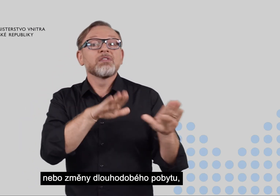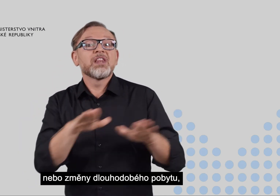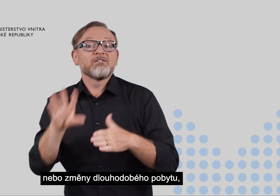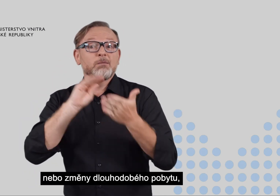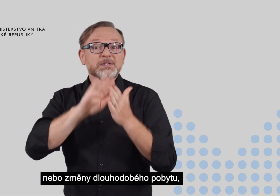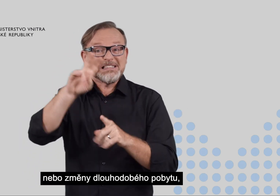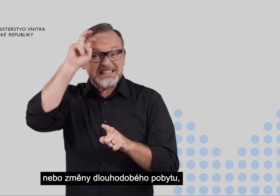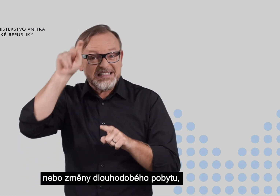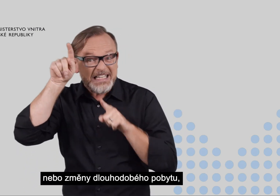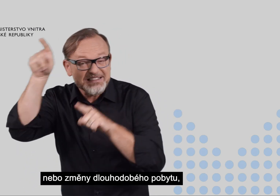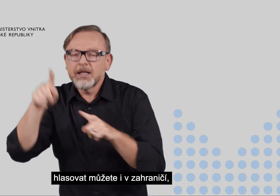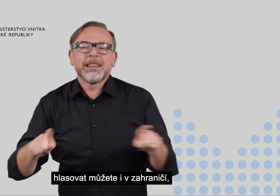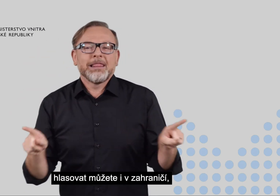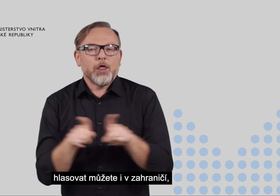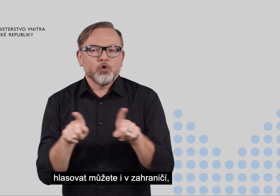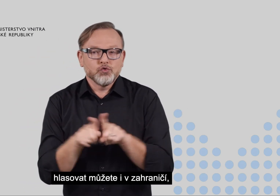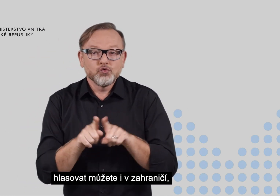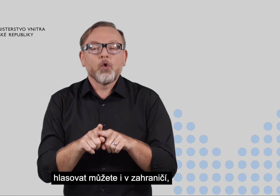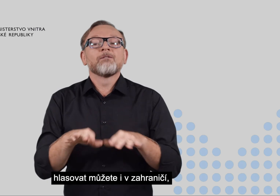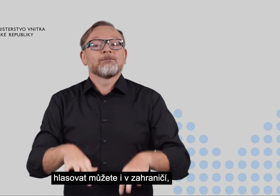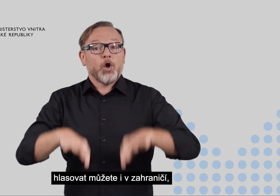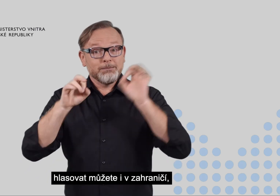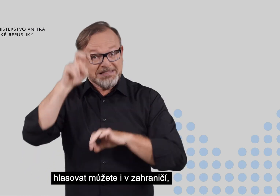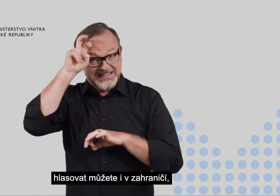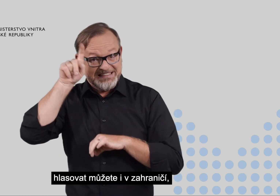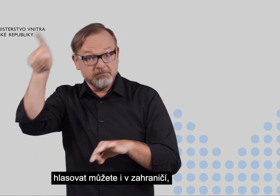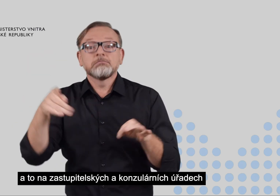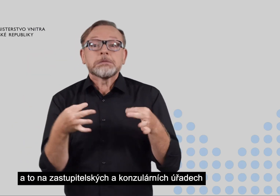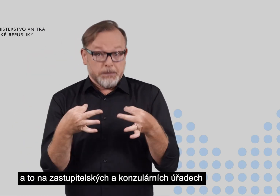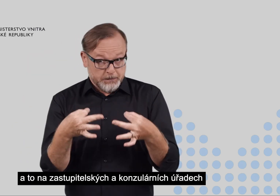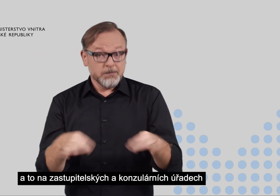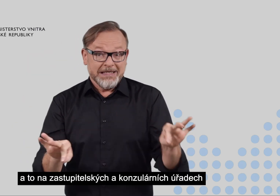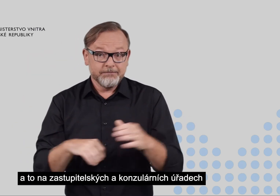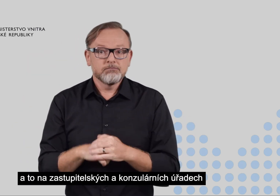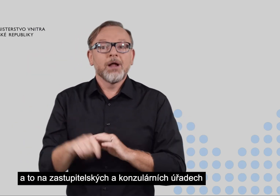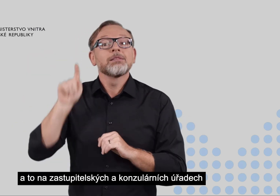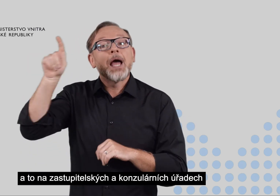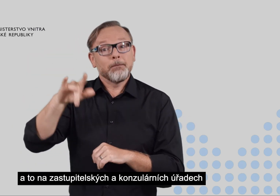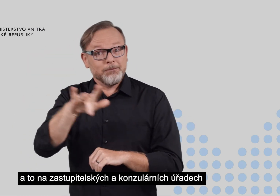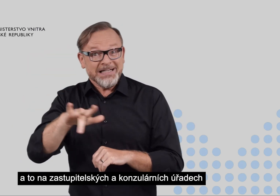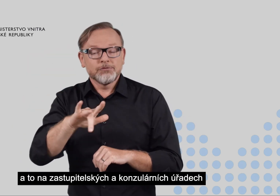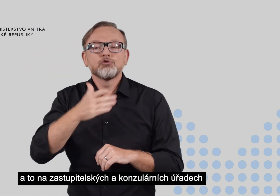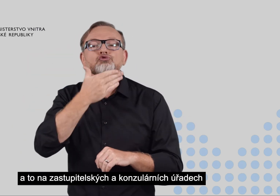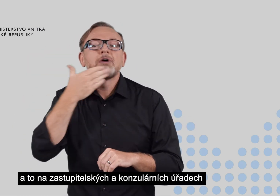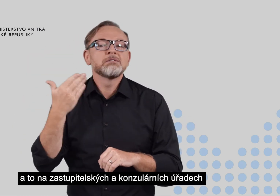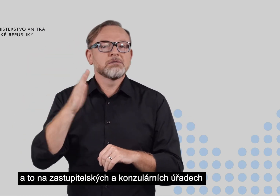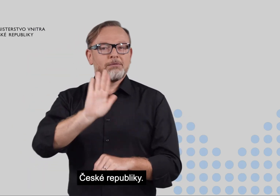pobytu, hlasovat můžete i v zahraničí, a to na zastupitelských a konzulárních úřadech České republiky.